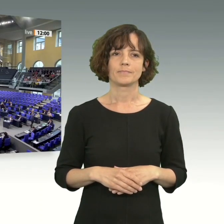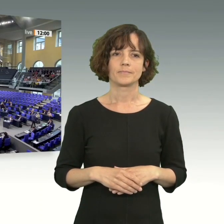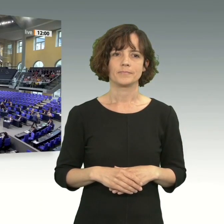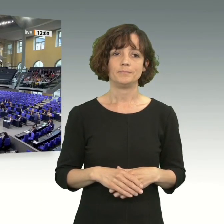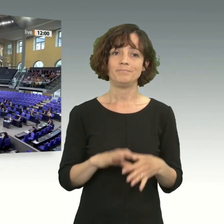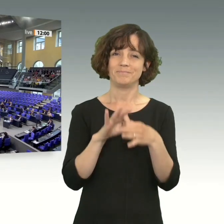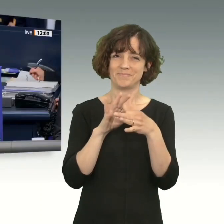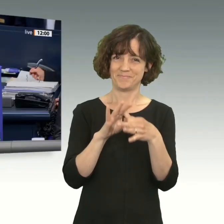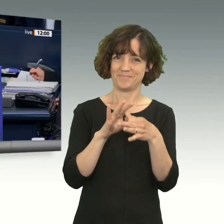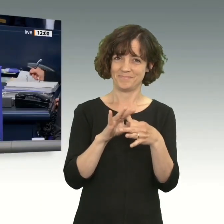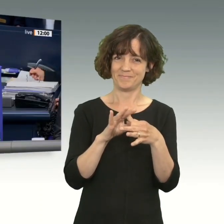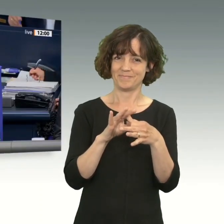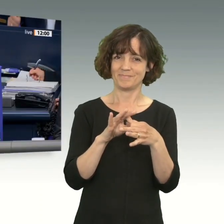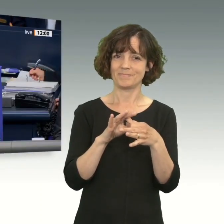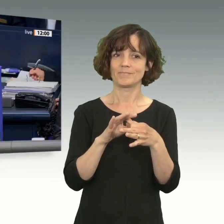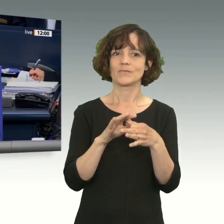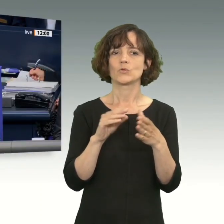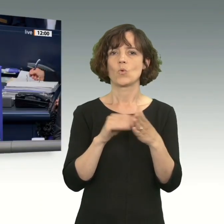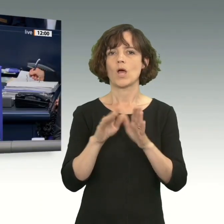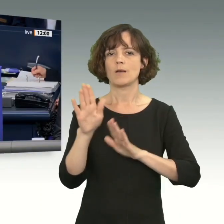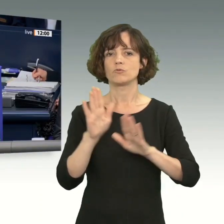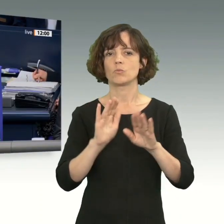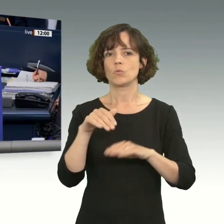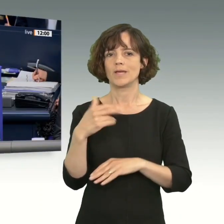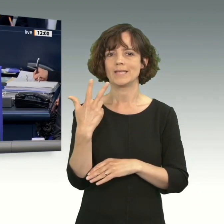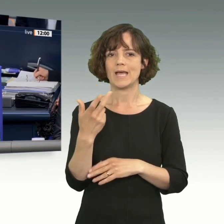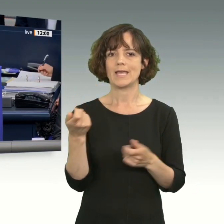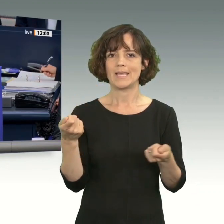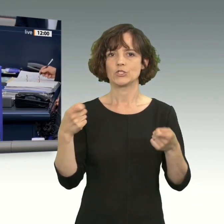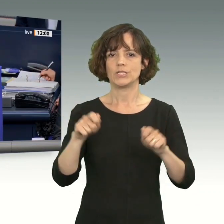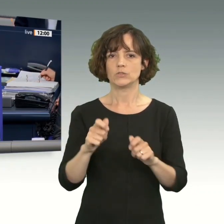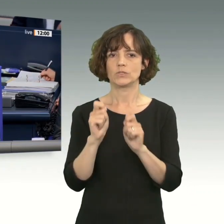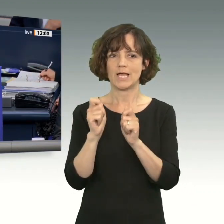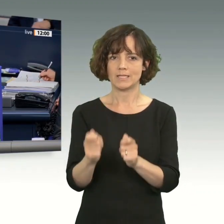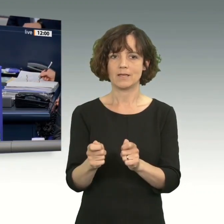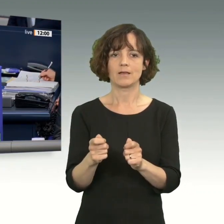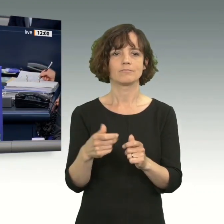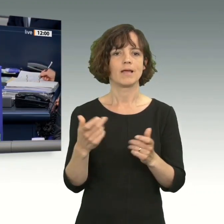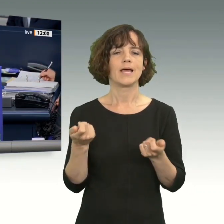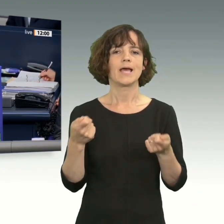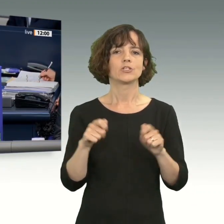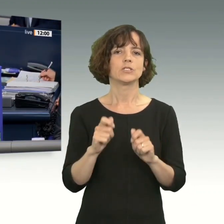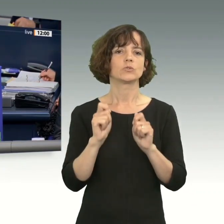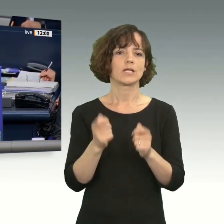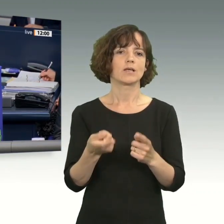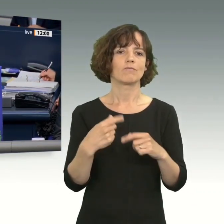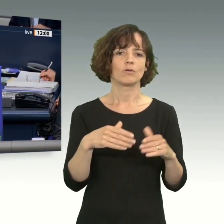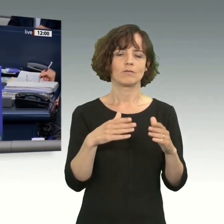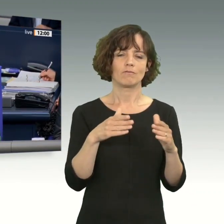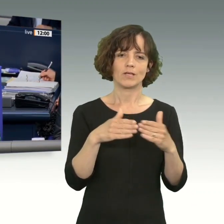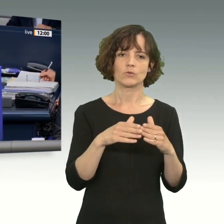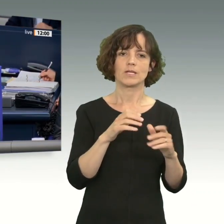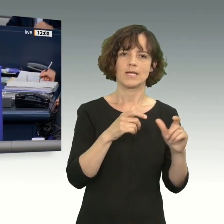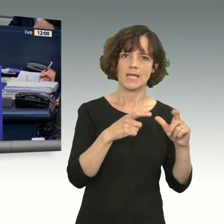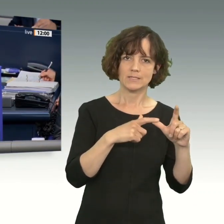Wir kommen in diesem Zusammenhang noch zur Abstimmung über drei Entschließungsanträge, nämlich den Entschließungsantrag der Fraktionen der SPD, Bündnis